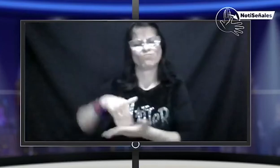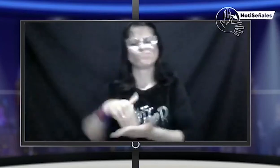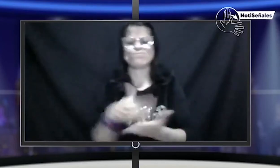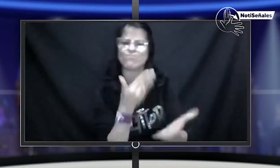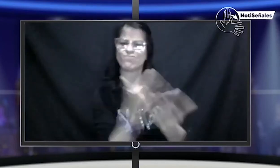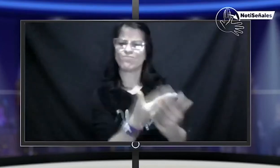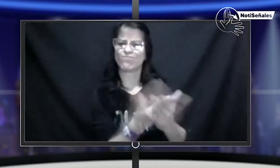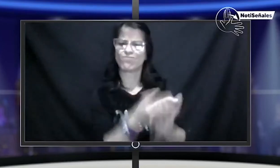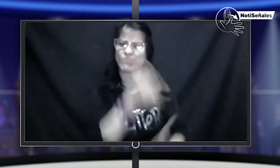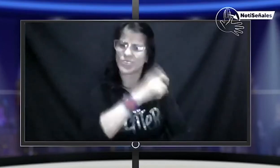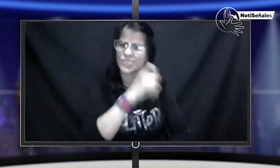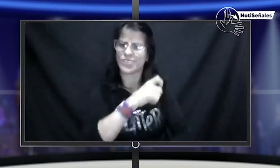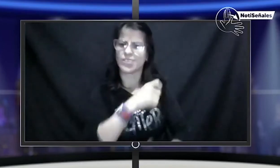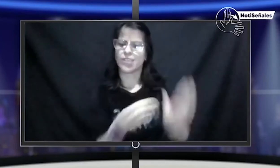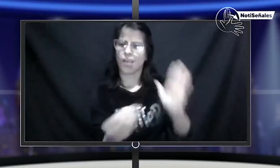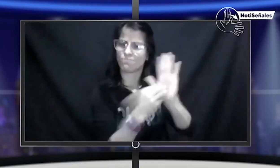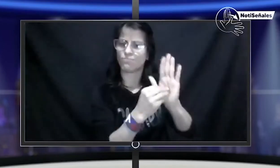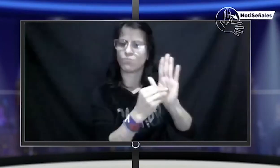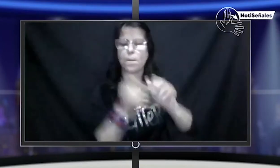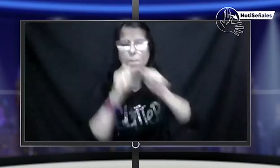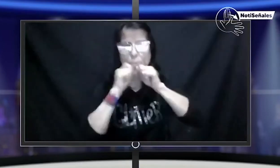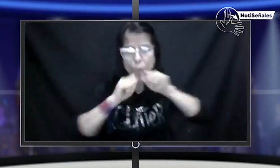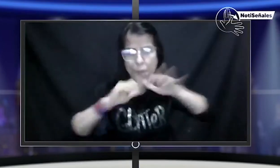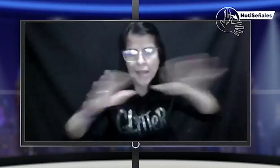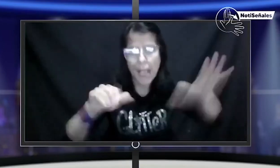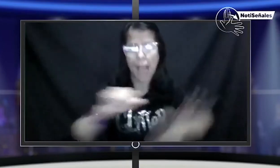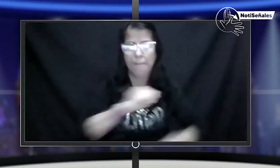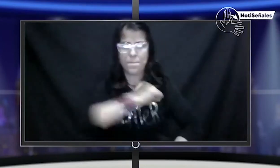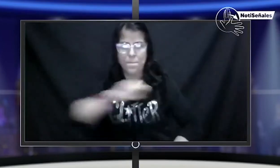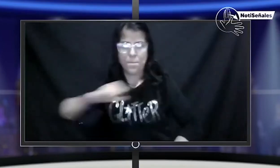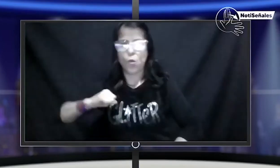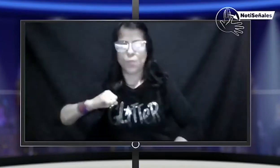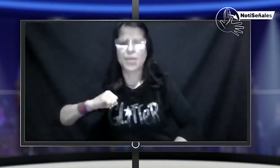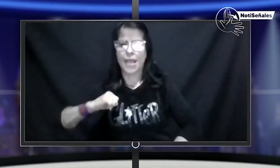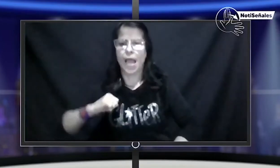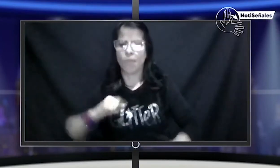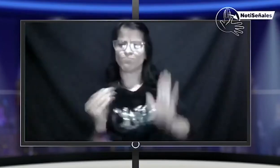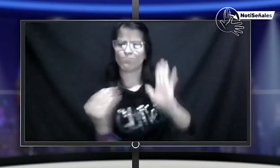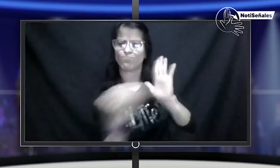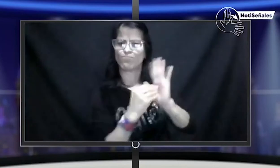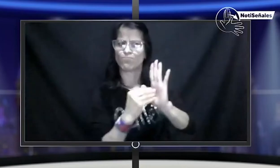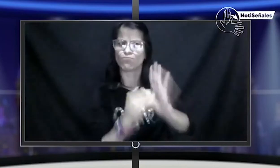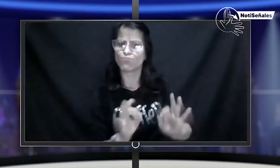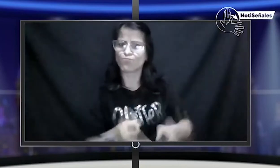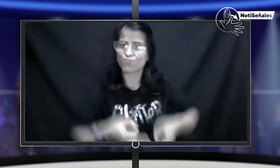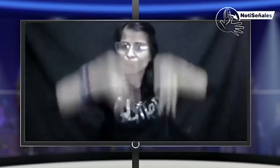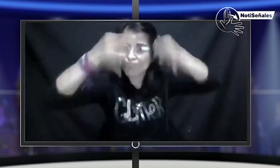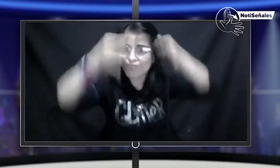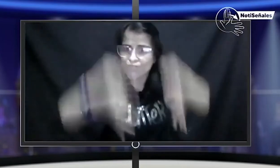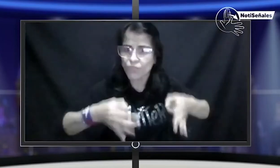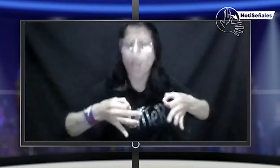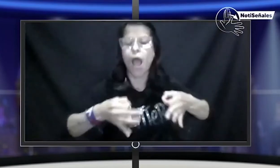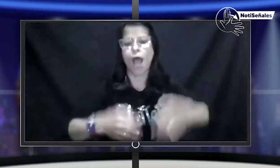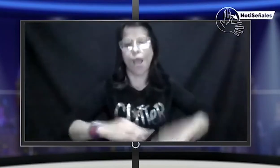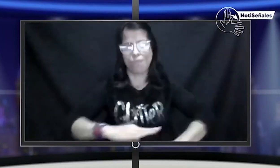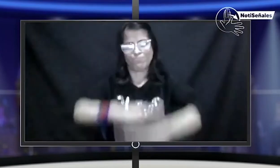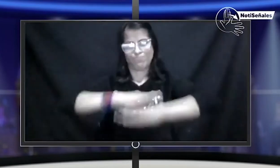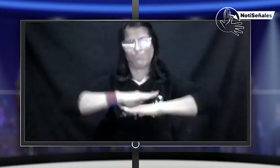Desde FENASCOL tenemos esa posición igual. Estamos yendo a estas mesas de trabajo